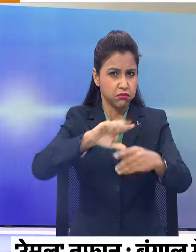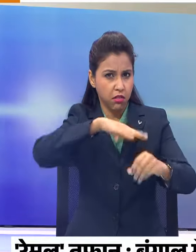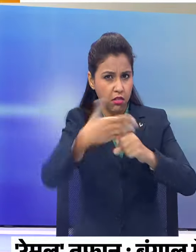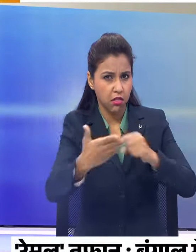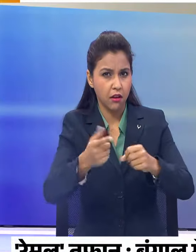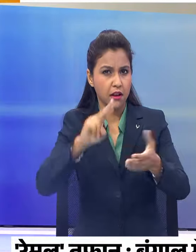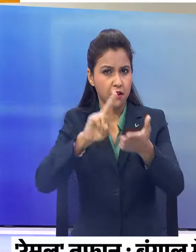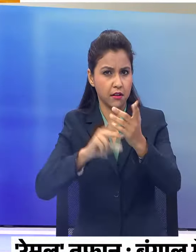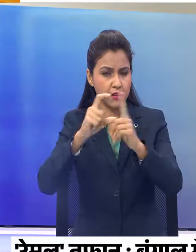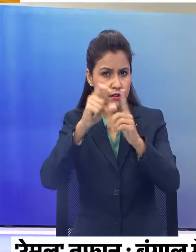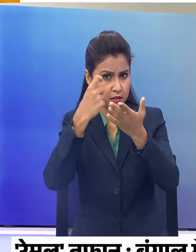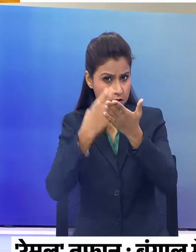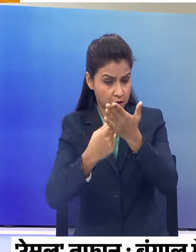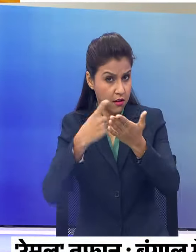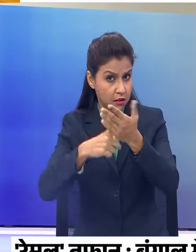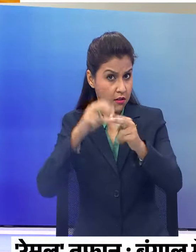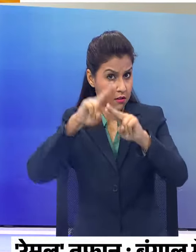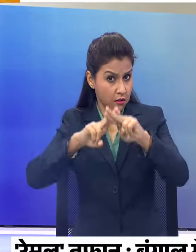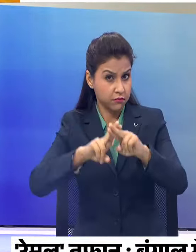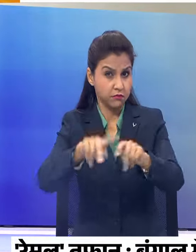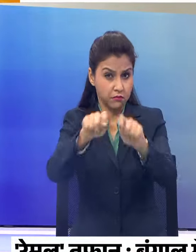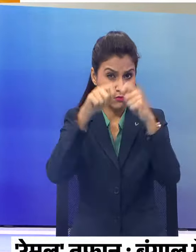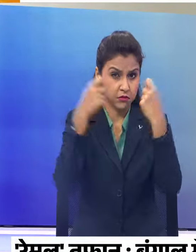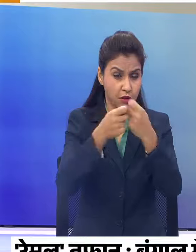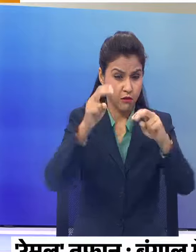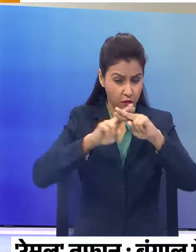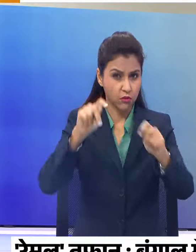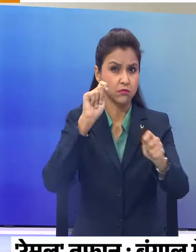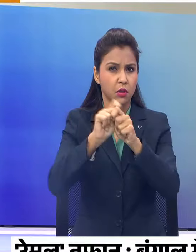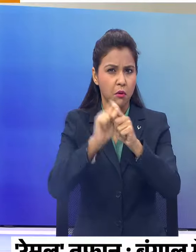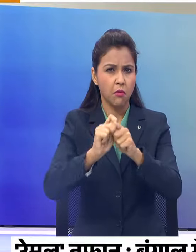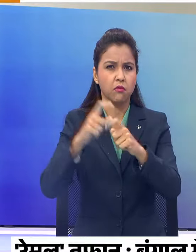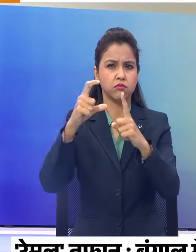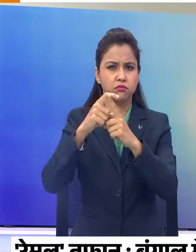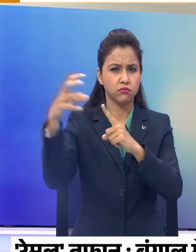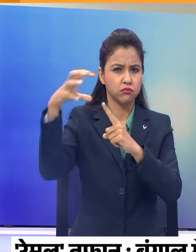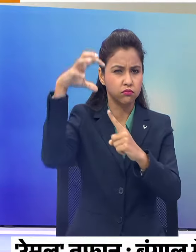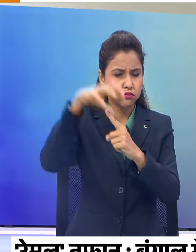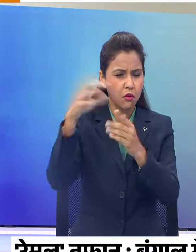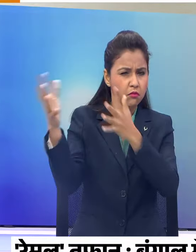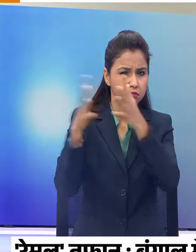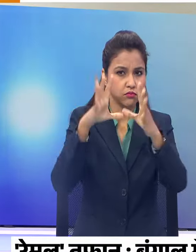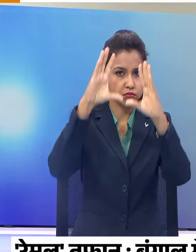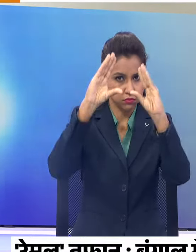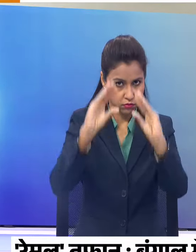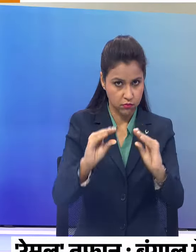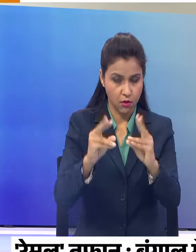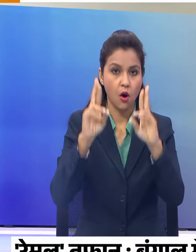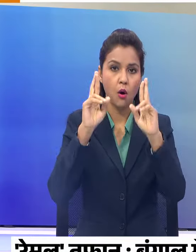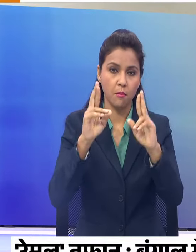काम में जुटी मौसम विभाग की अनुसार अगले तीन घंटों में तुफान की कमजोर होने की संभावना